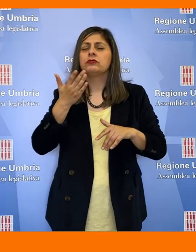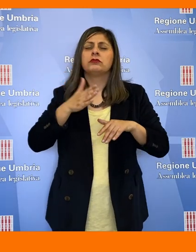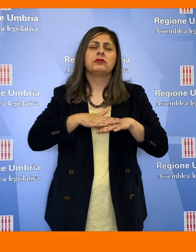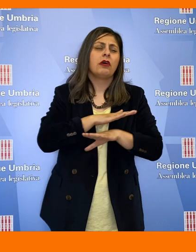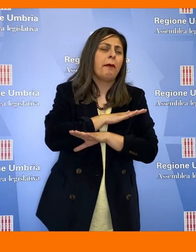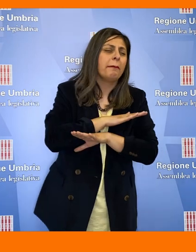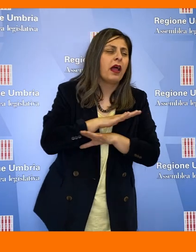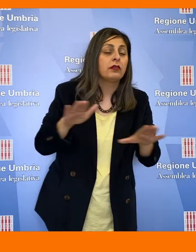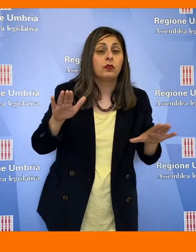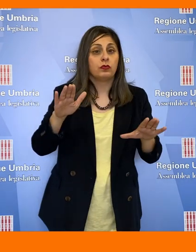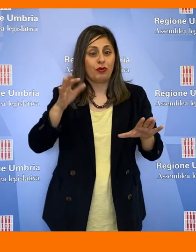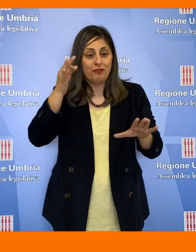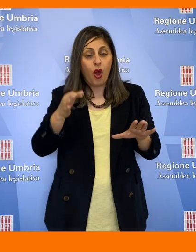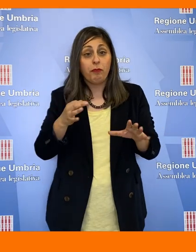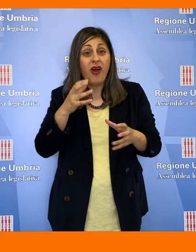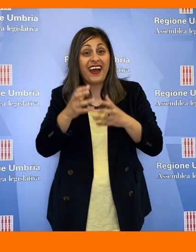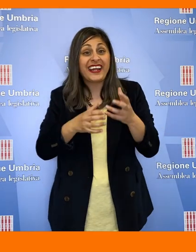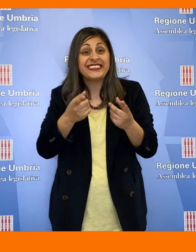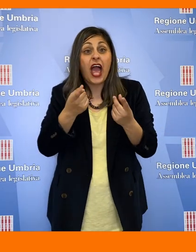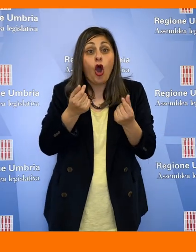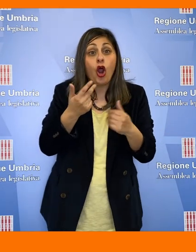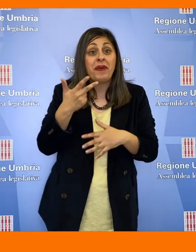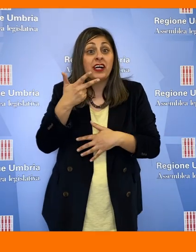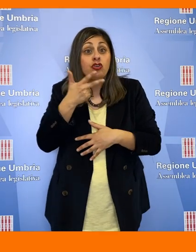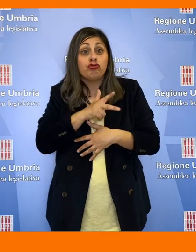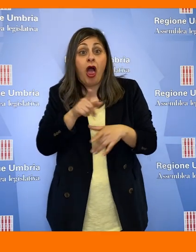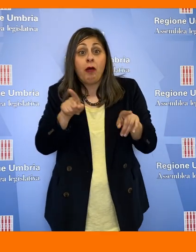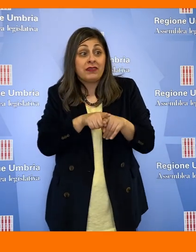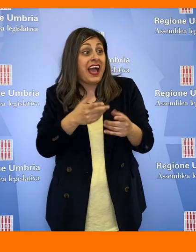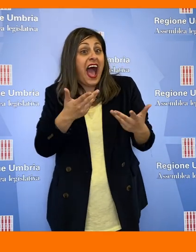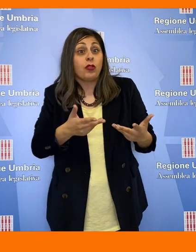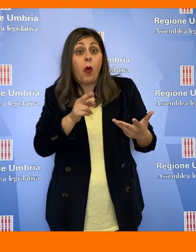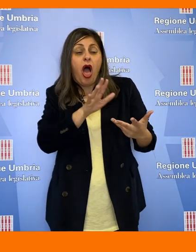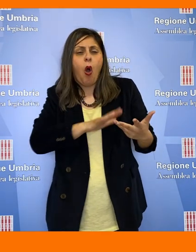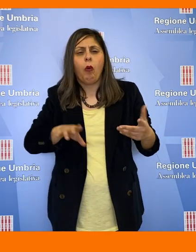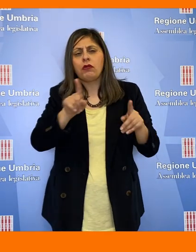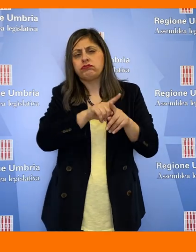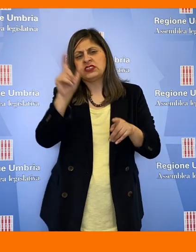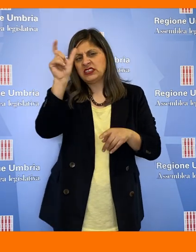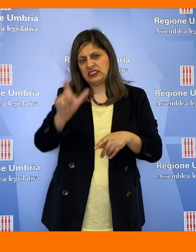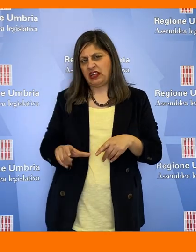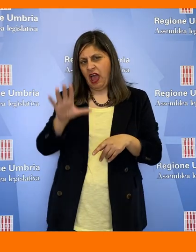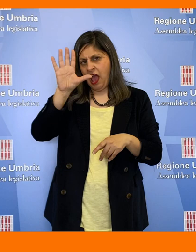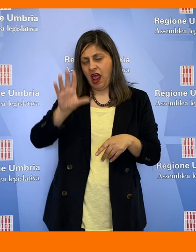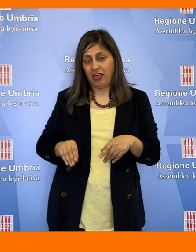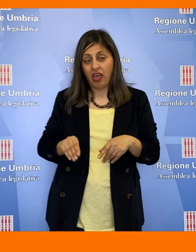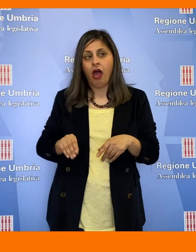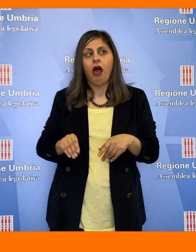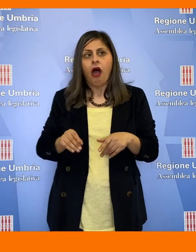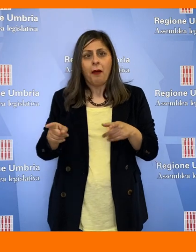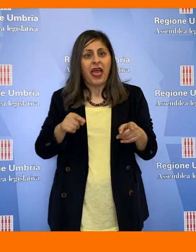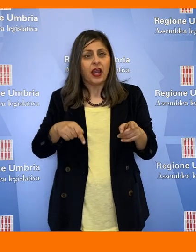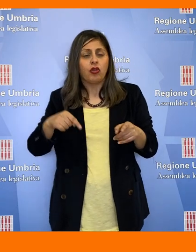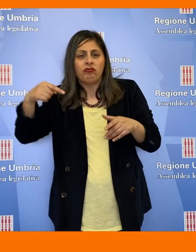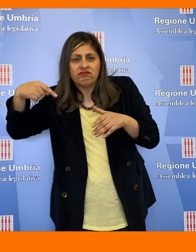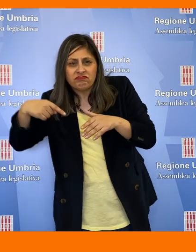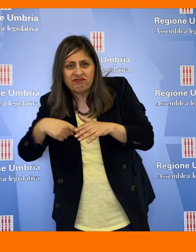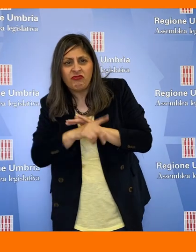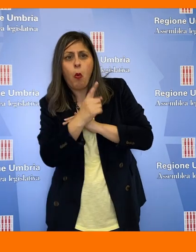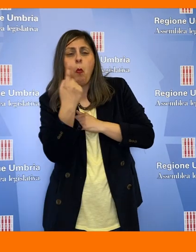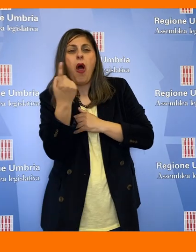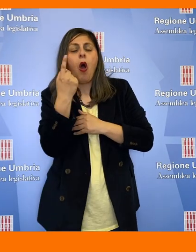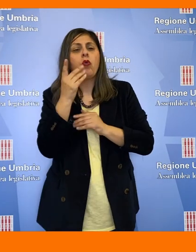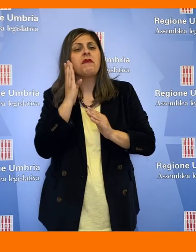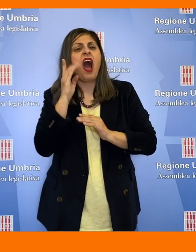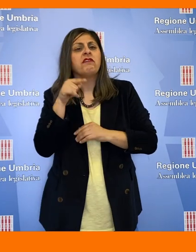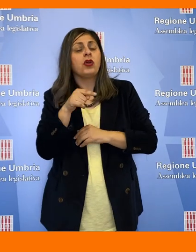soprattutto dopo una crisi economica e sociale come quella che sta attraversando l'Umbria, come tutte le regioni d'Italia, di infiltrazioni, la possibilità di